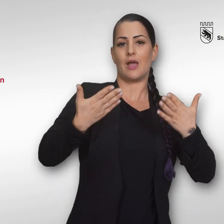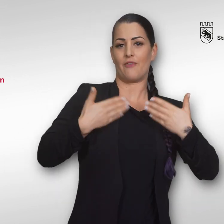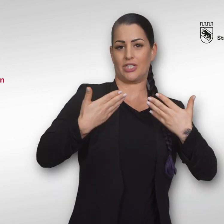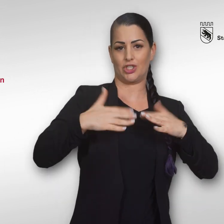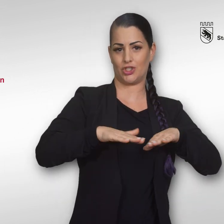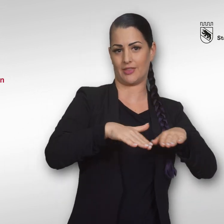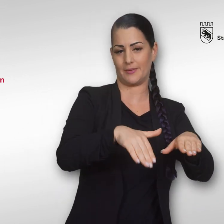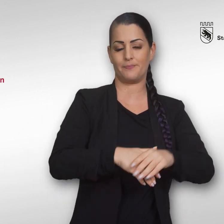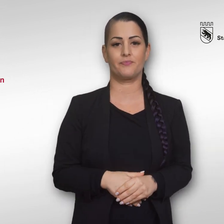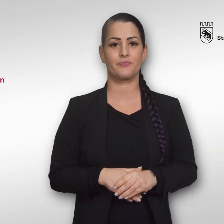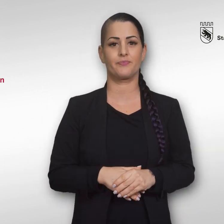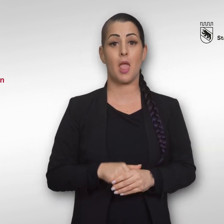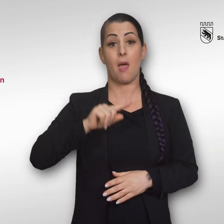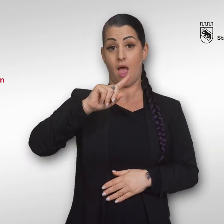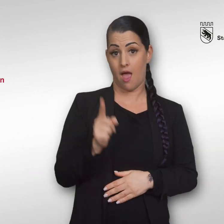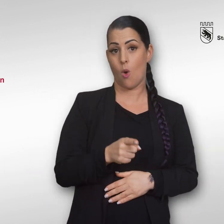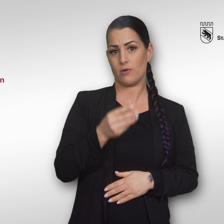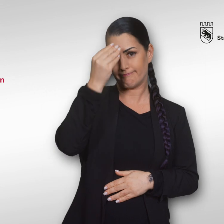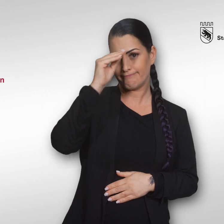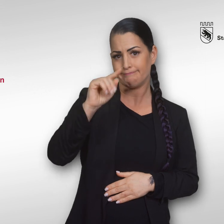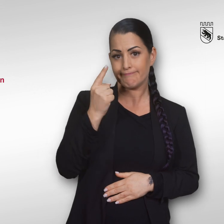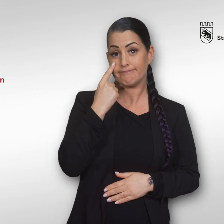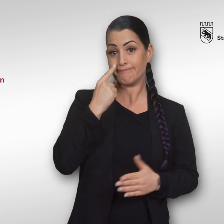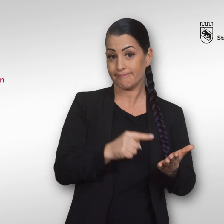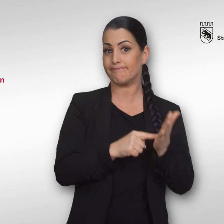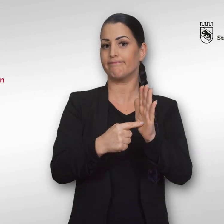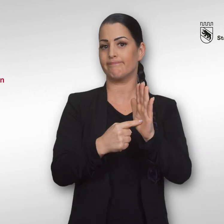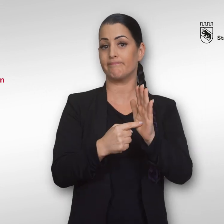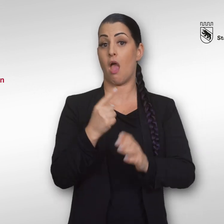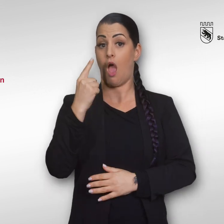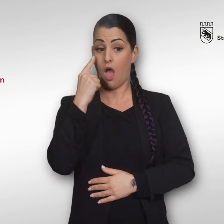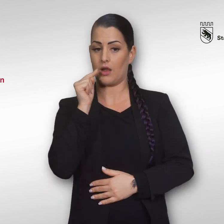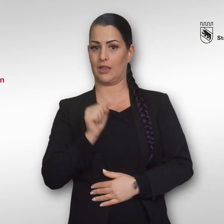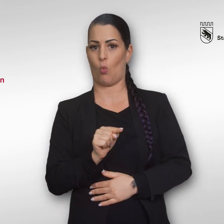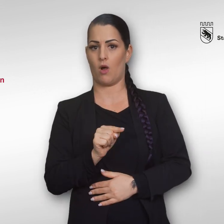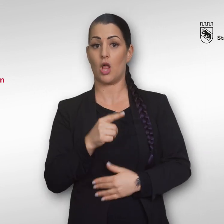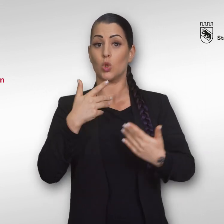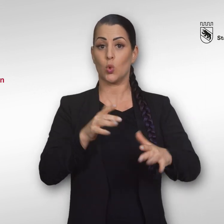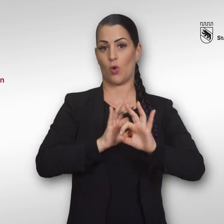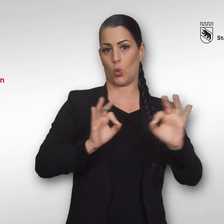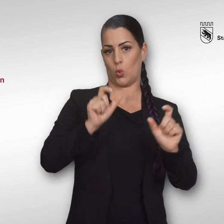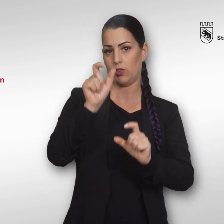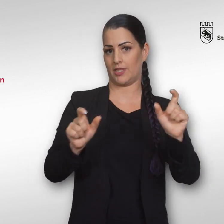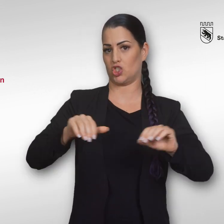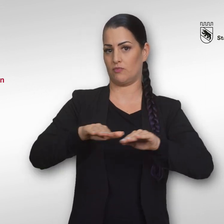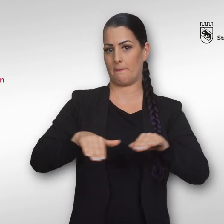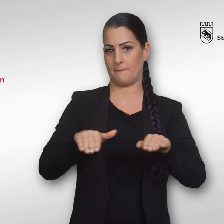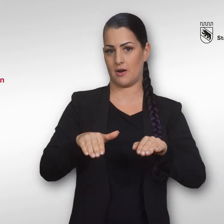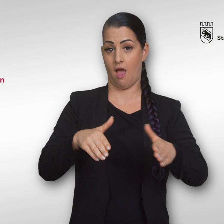Aare zu erfrischen. Aber auch hier wird darauf aufmerksam gemacht, Achtung nur für gute Schwimmer, der